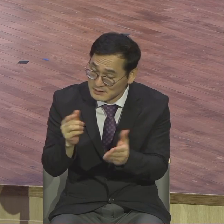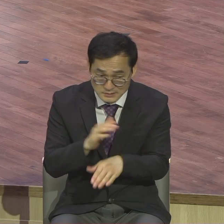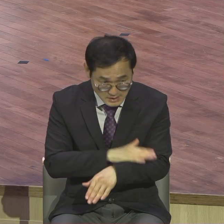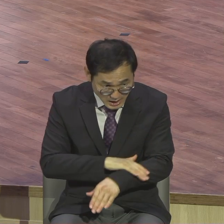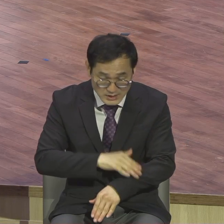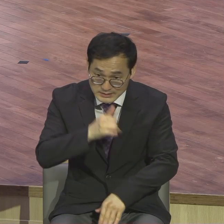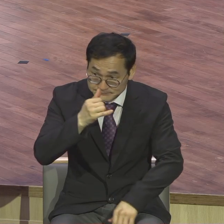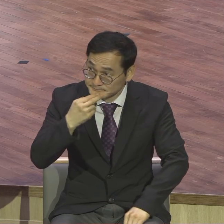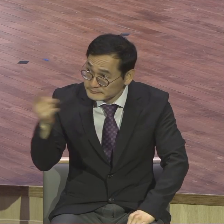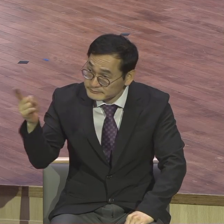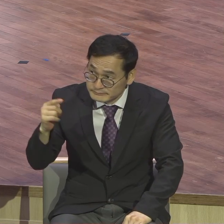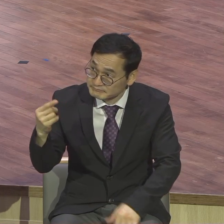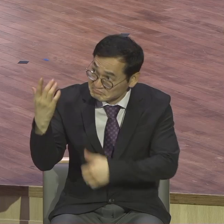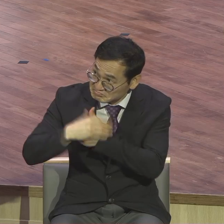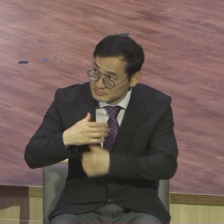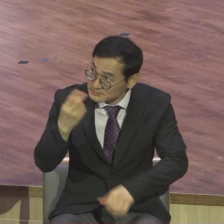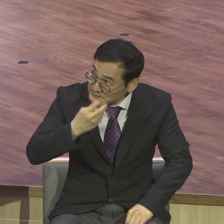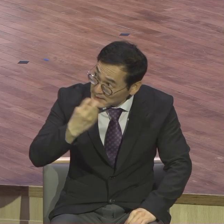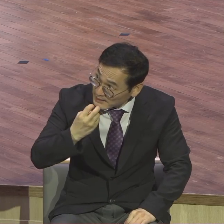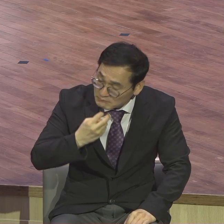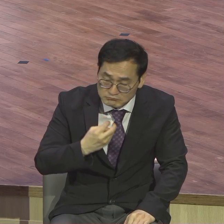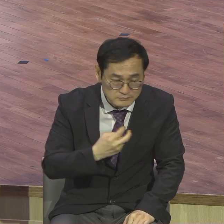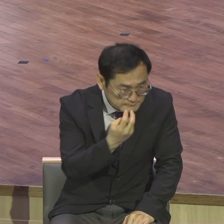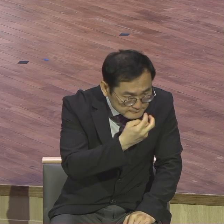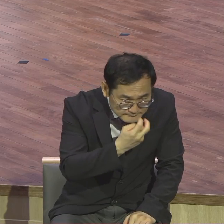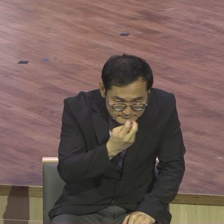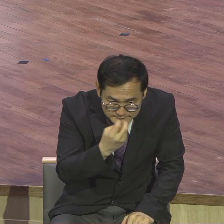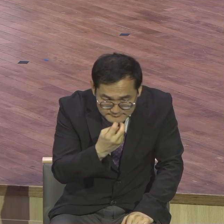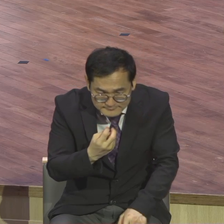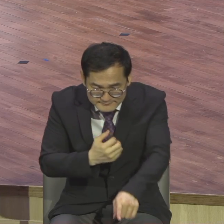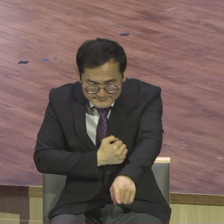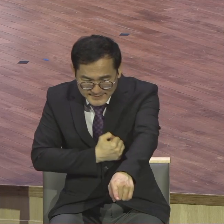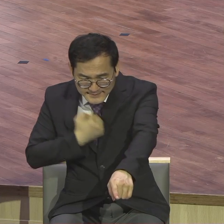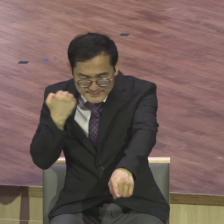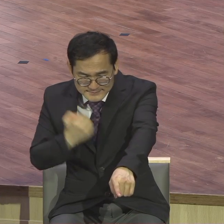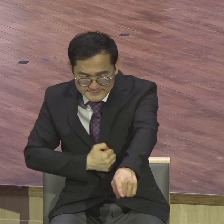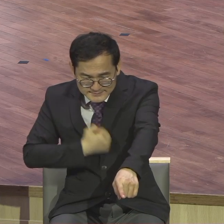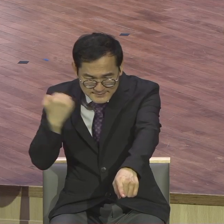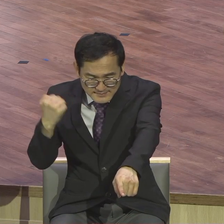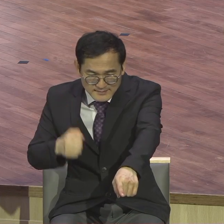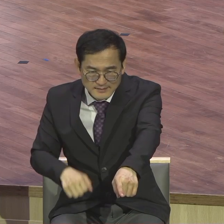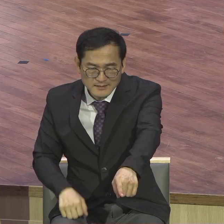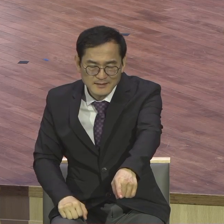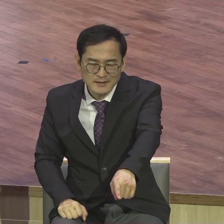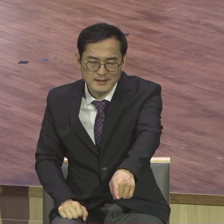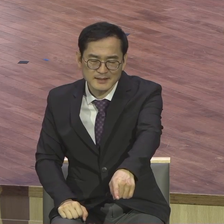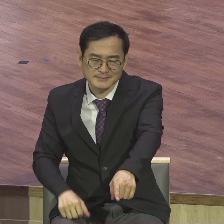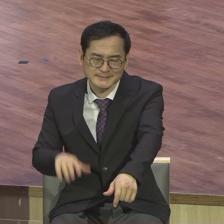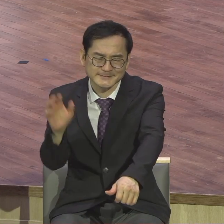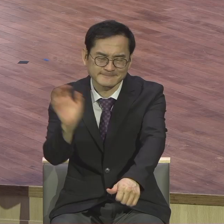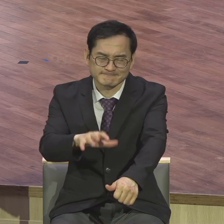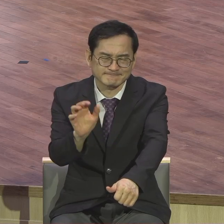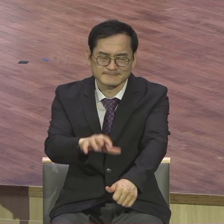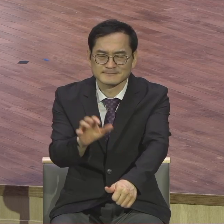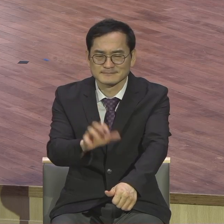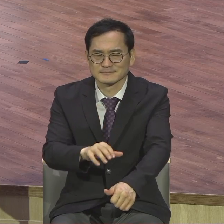결산의 시간표에 악하고 깨어른 종아 갈라대 6장 7재로 보면 이렇게 강조합니다